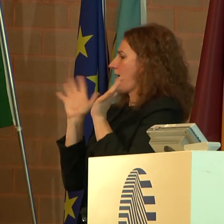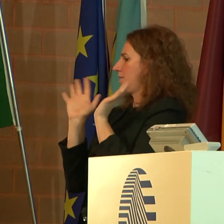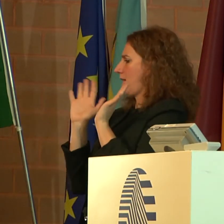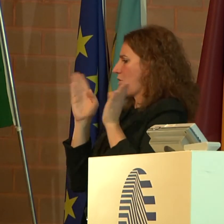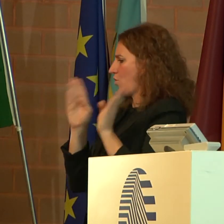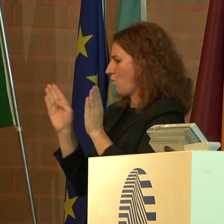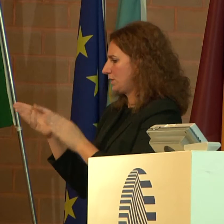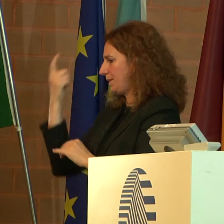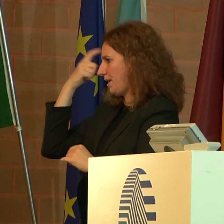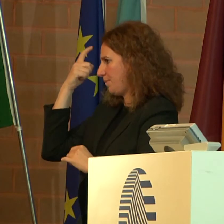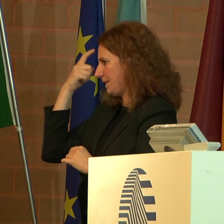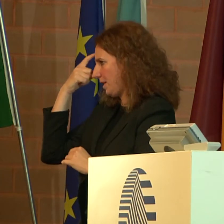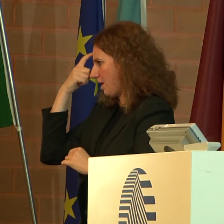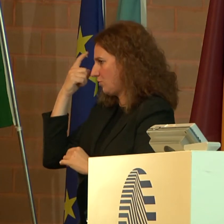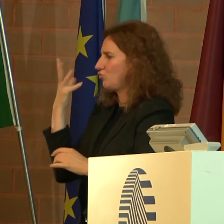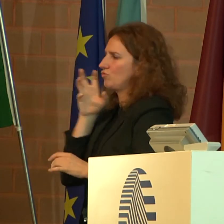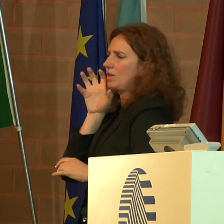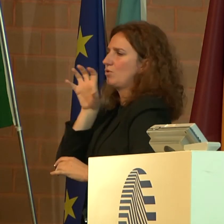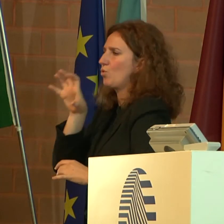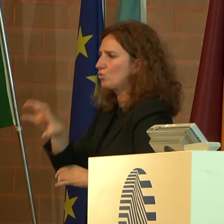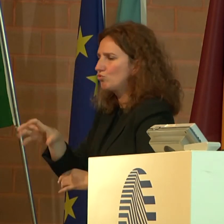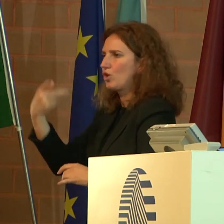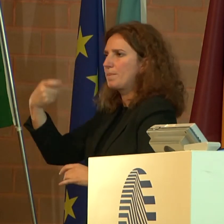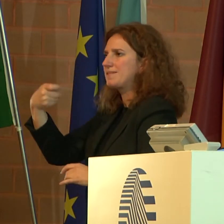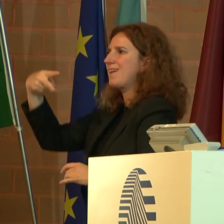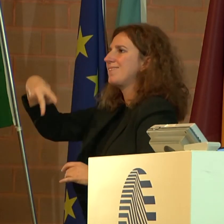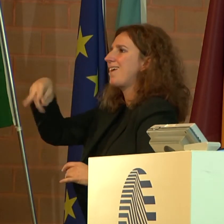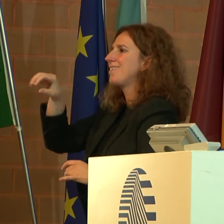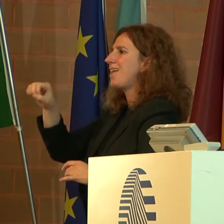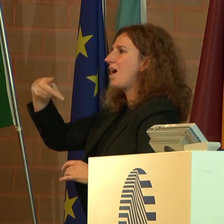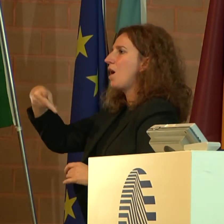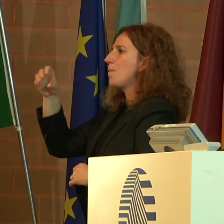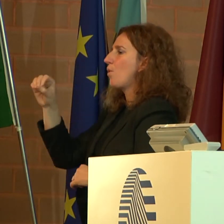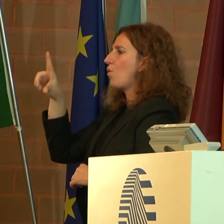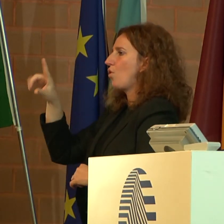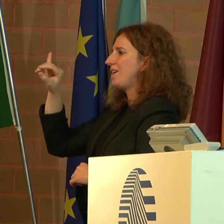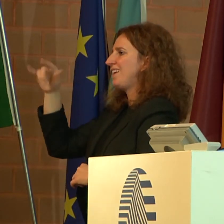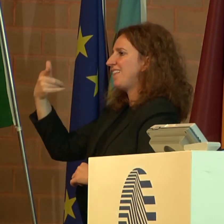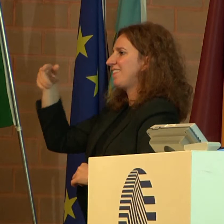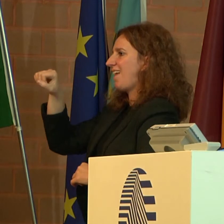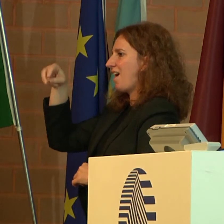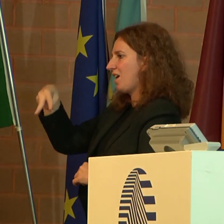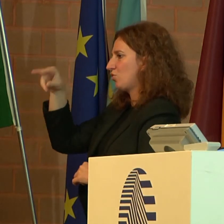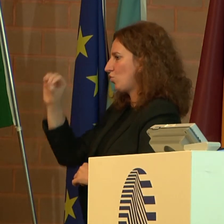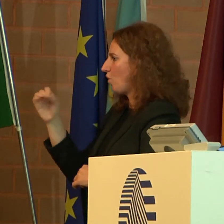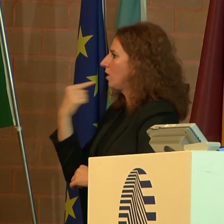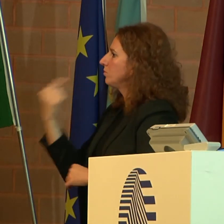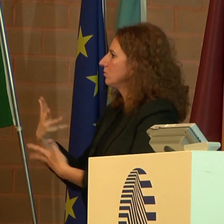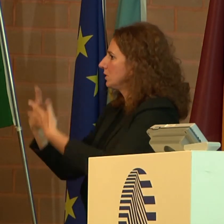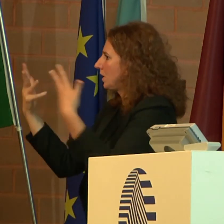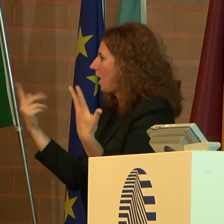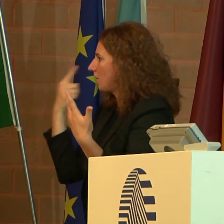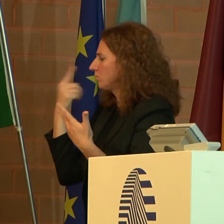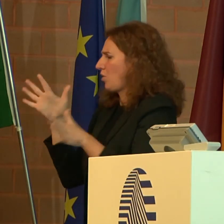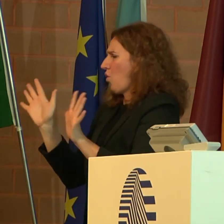è stato denunciato anche dal Presidente della Repubblica, Napolitano, che ha parlato nel suo discorso di fine anno dell'estremo orrore dei